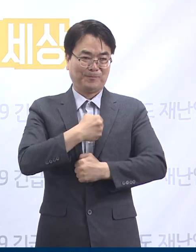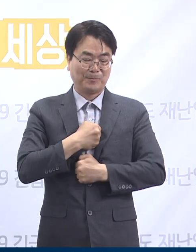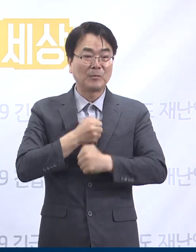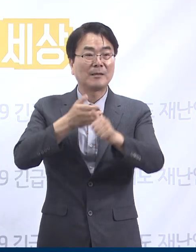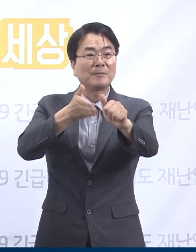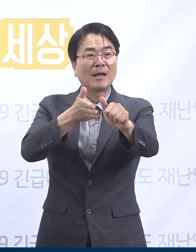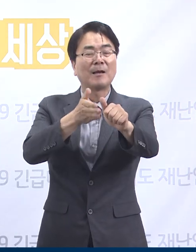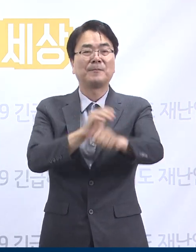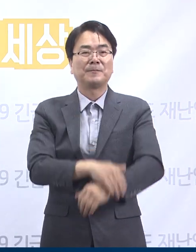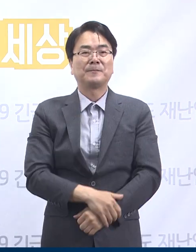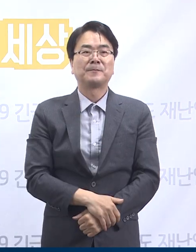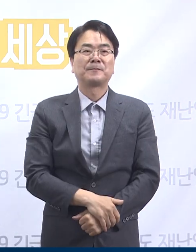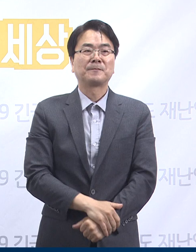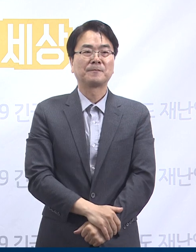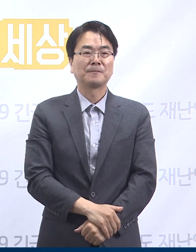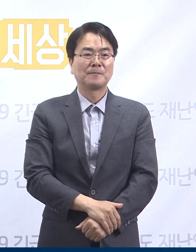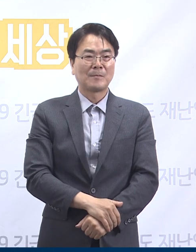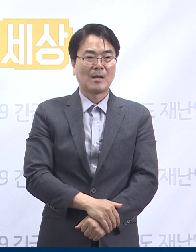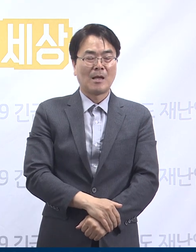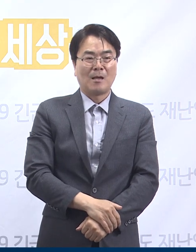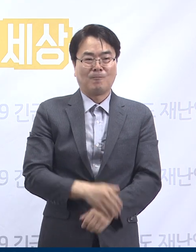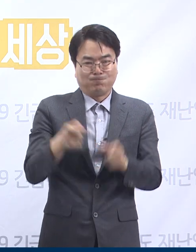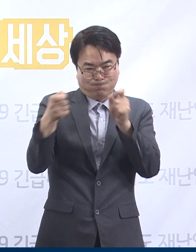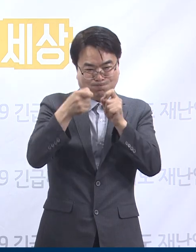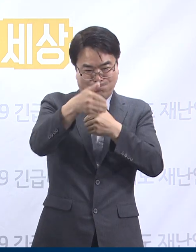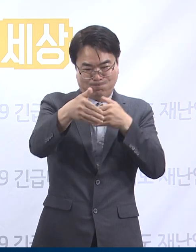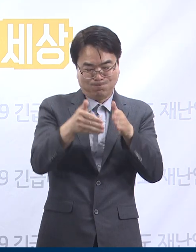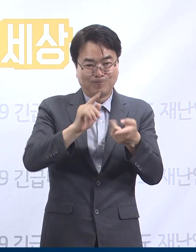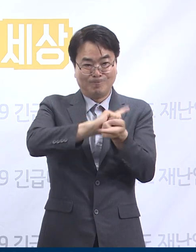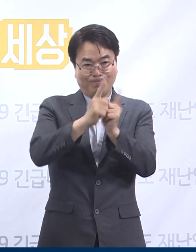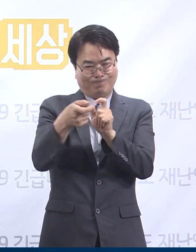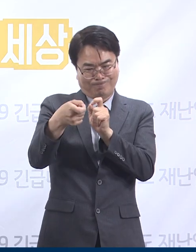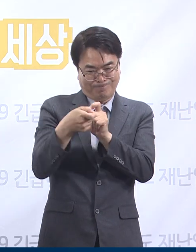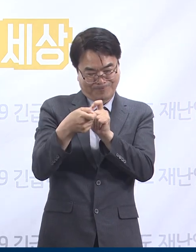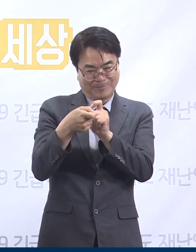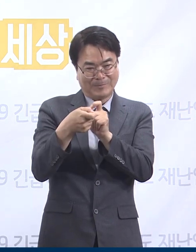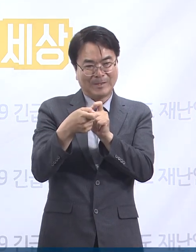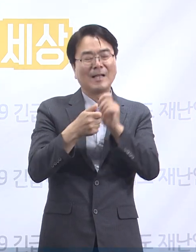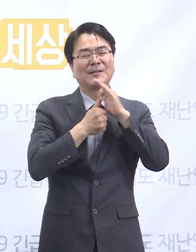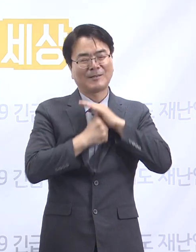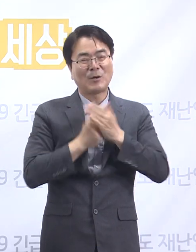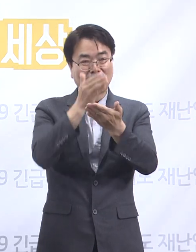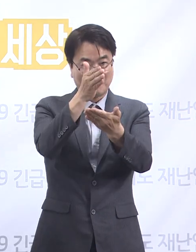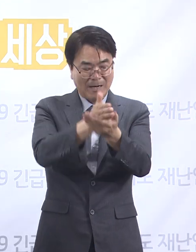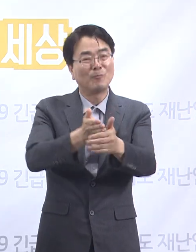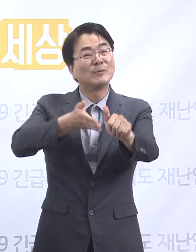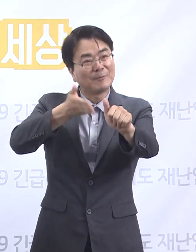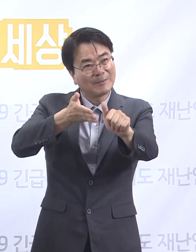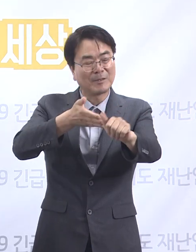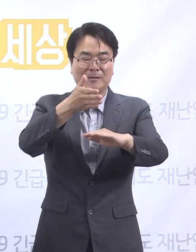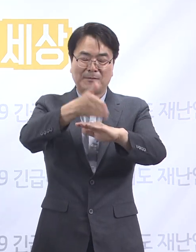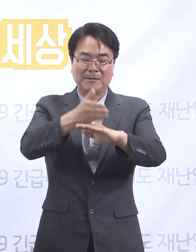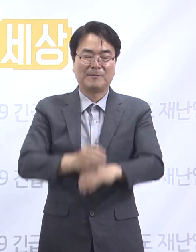밀폐한 공간에서의 밀접한 접촉을 자제해 주시길 거듭 당부드립니다. 감사합니다.